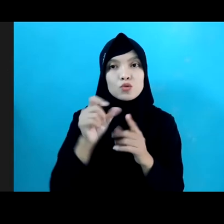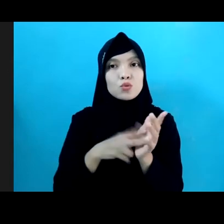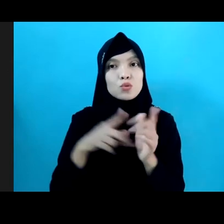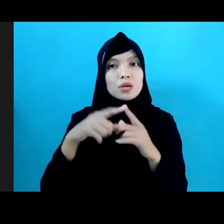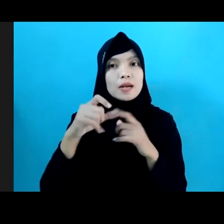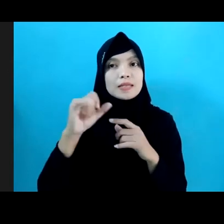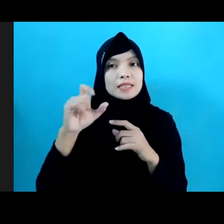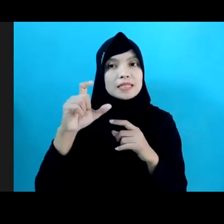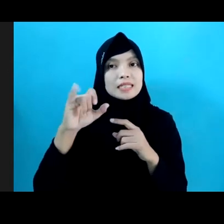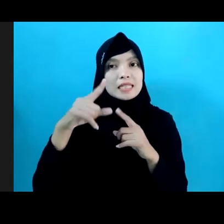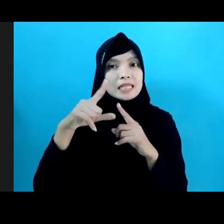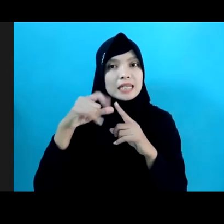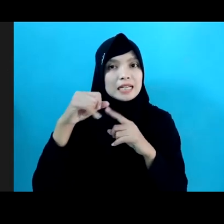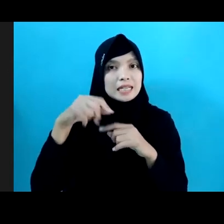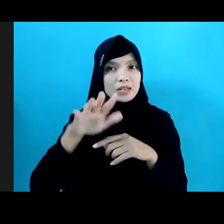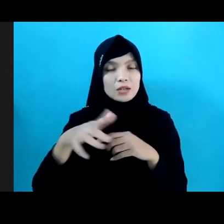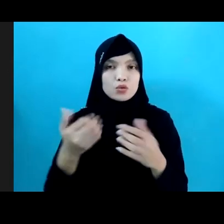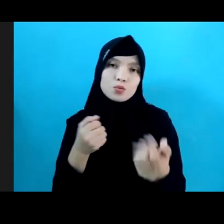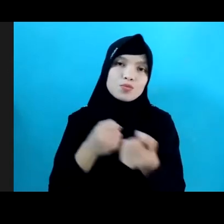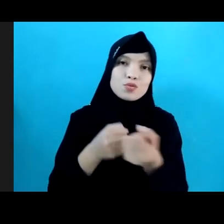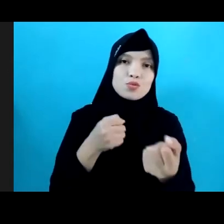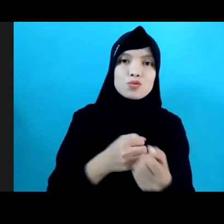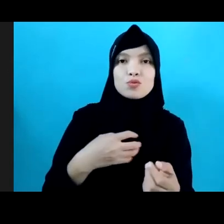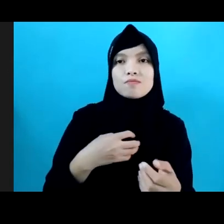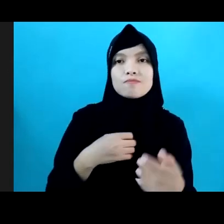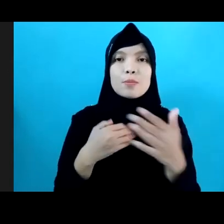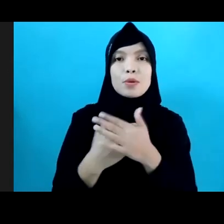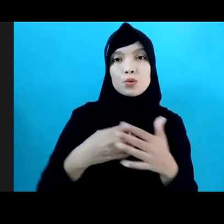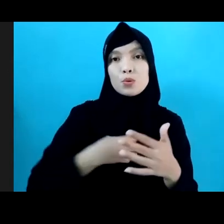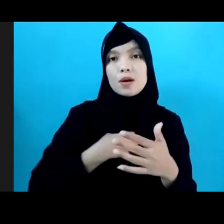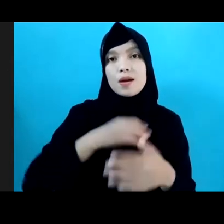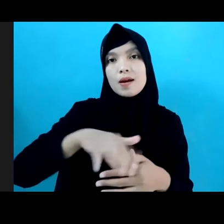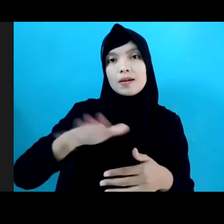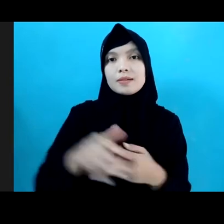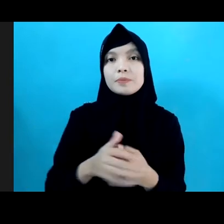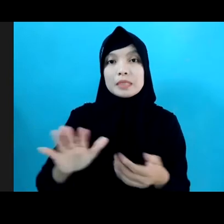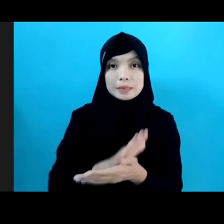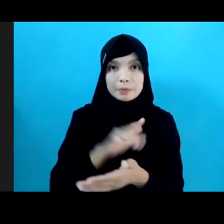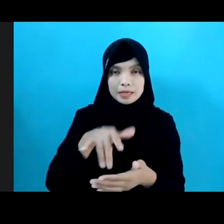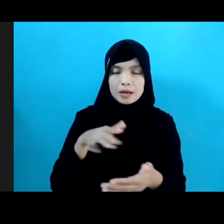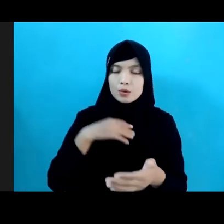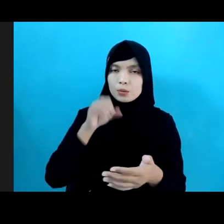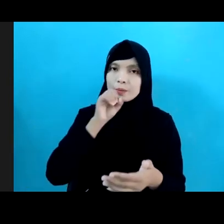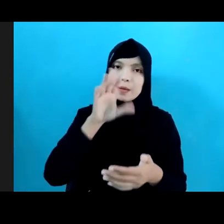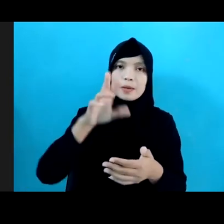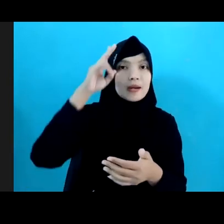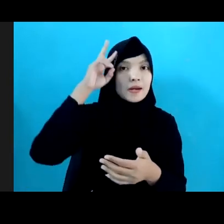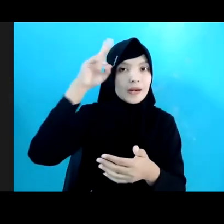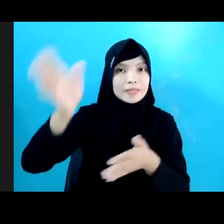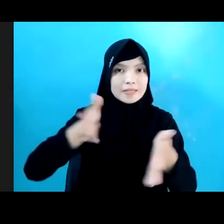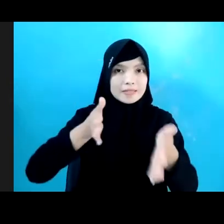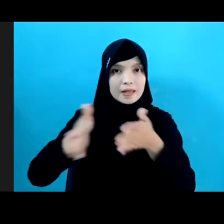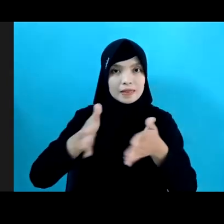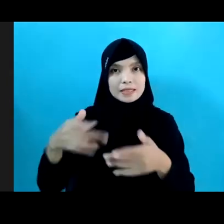bekerja dalam mendukung pemenuhan hak-hak anak pada kesempatan ini saya juga ingin menyampaikan rencana strategis kami